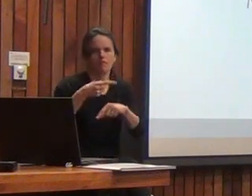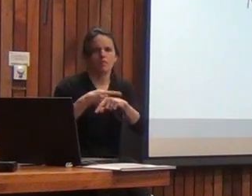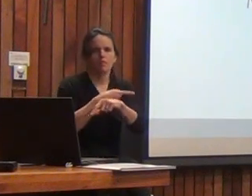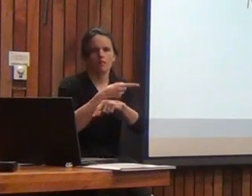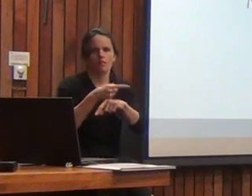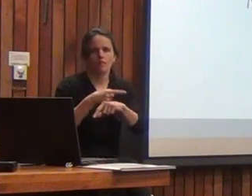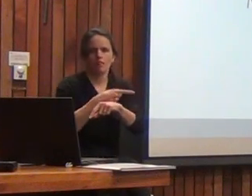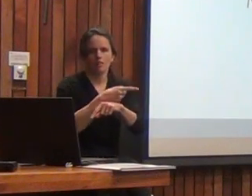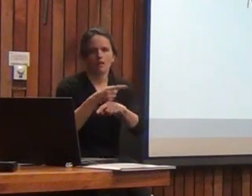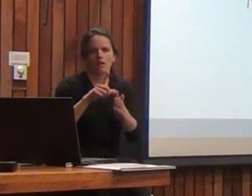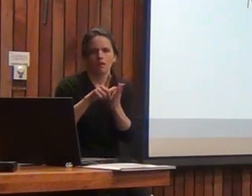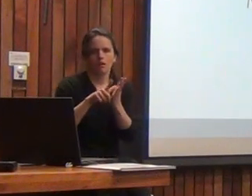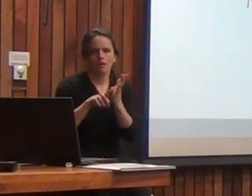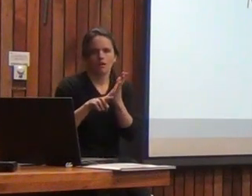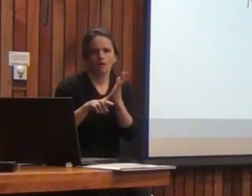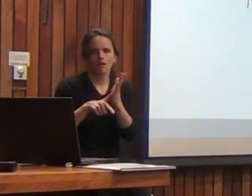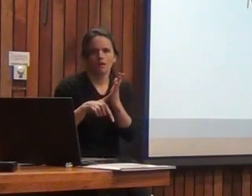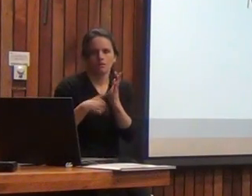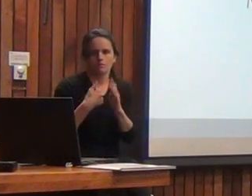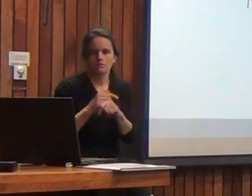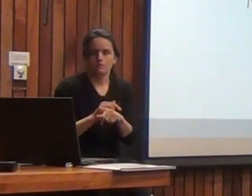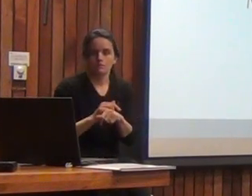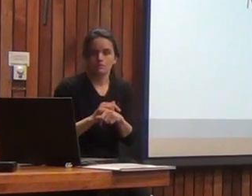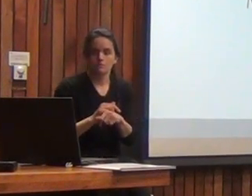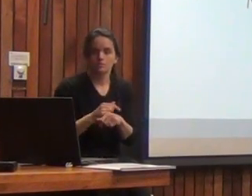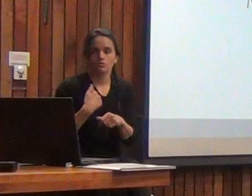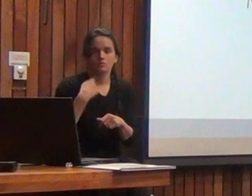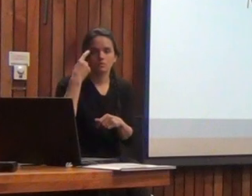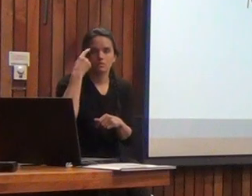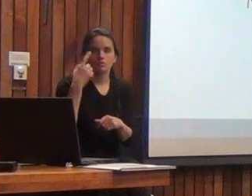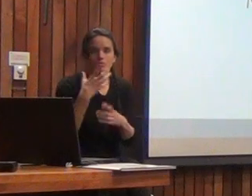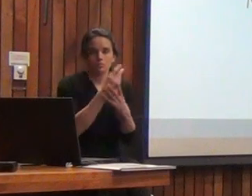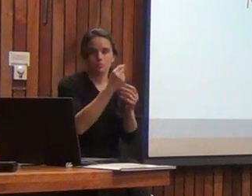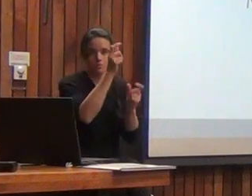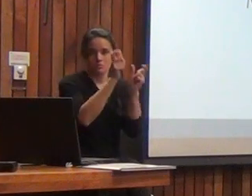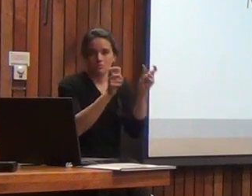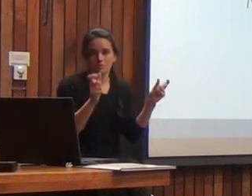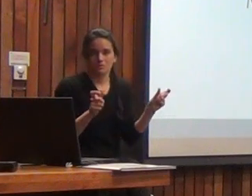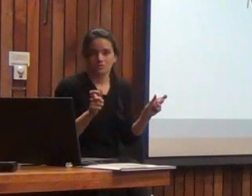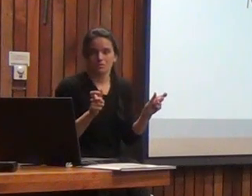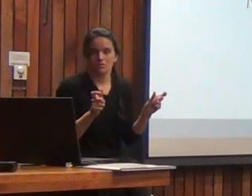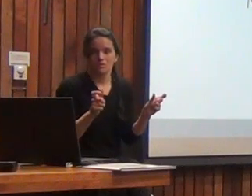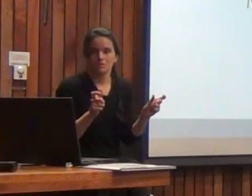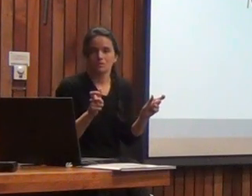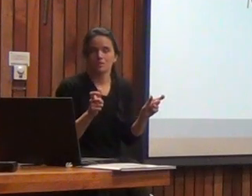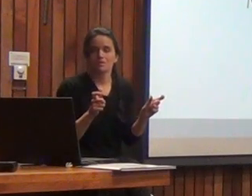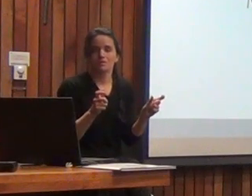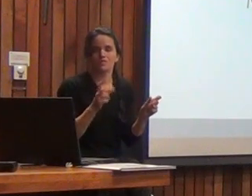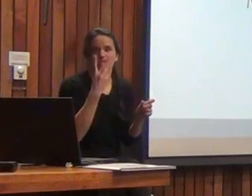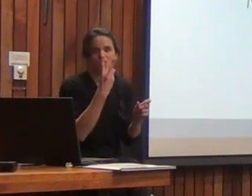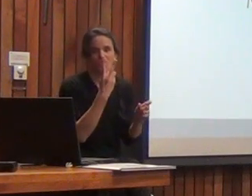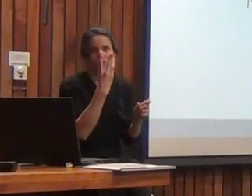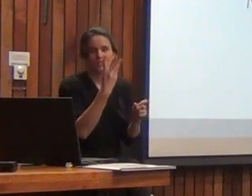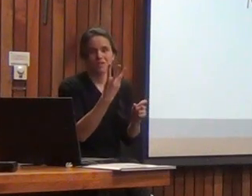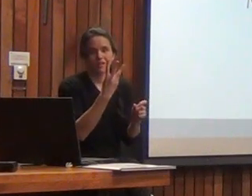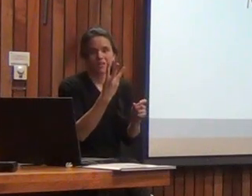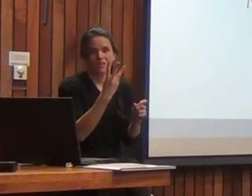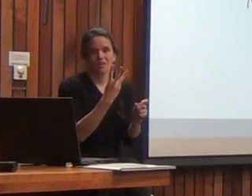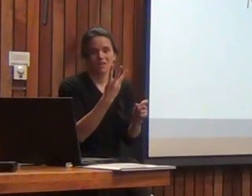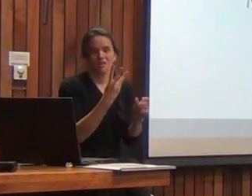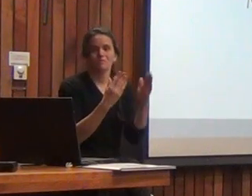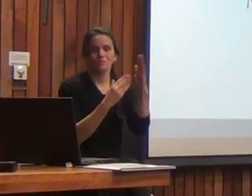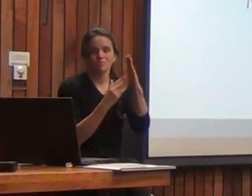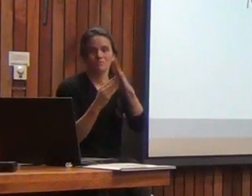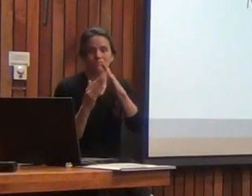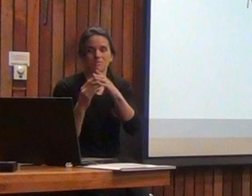harto cuando lo estaba aplicando incluso me atrevería a decir que varios ya agendaban unas dos o tres sesiones para poder aplicar el